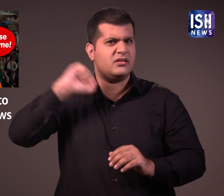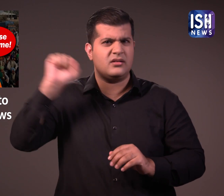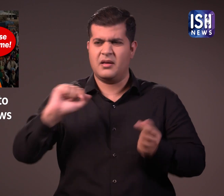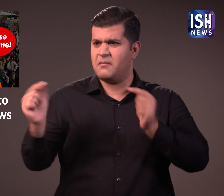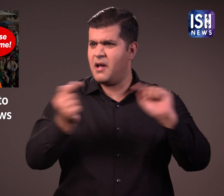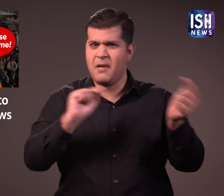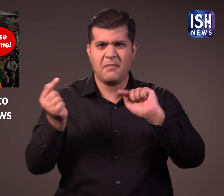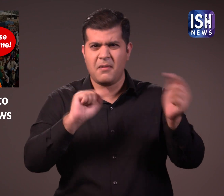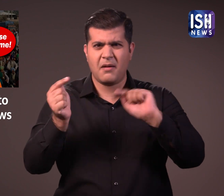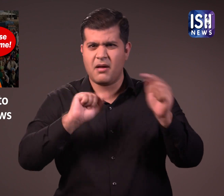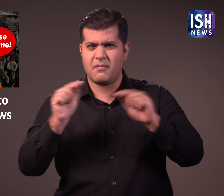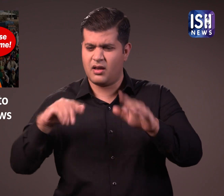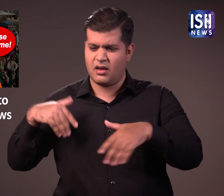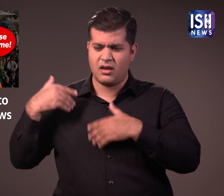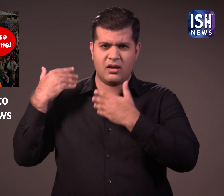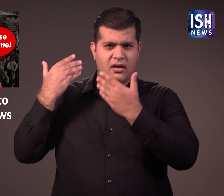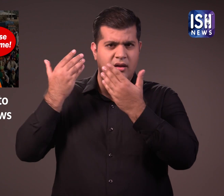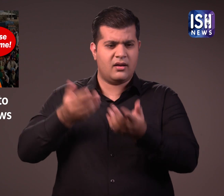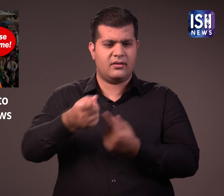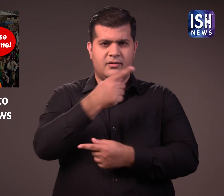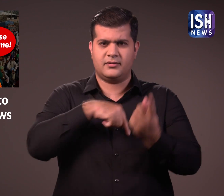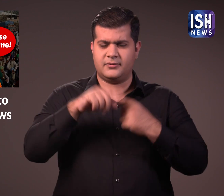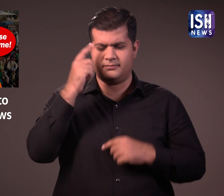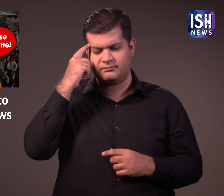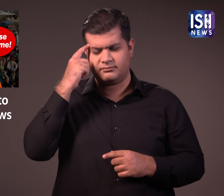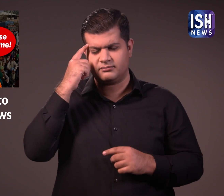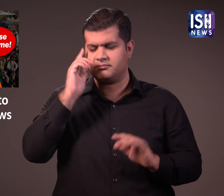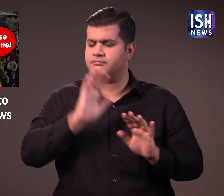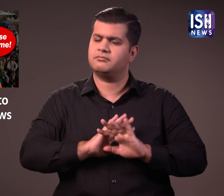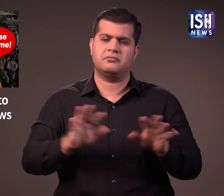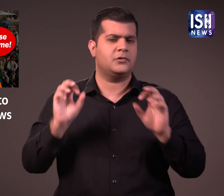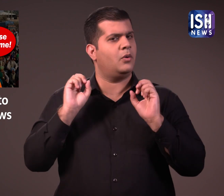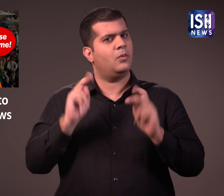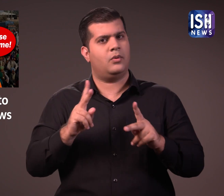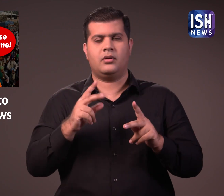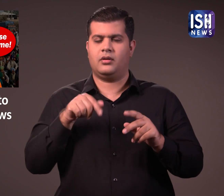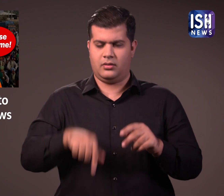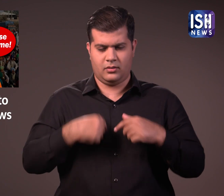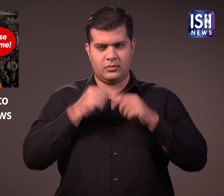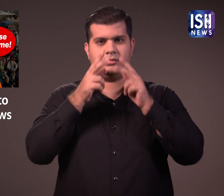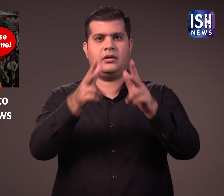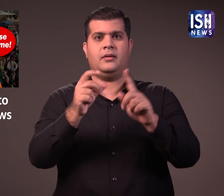लेकिन लगातार हो रहे विरोध के कारण हमने कानूनों को वापस लेने का फैसला किया है